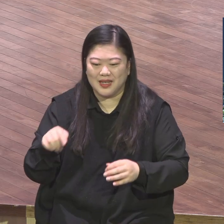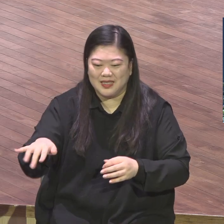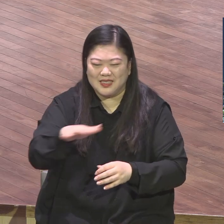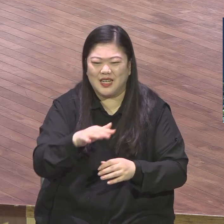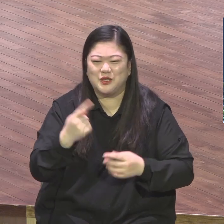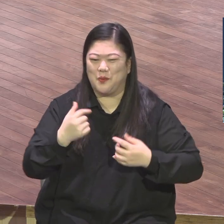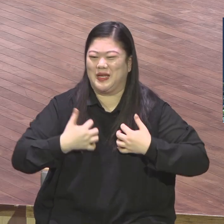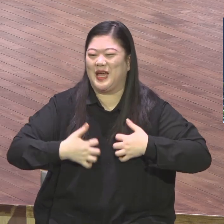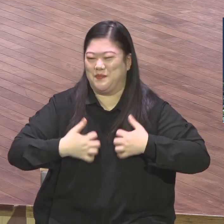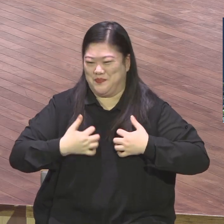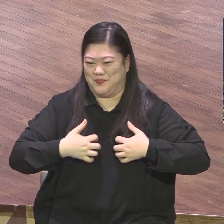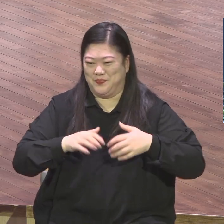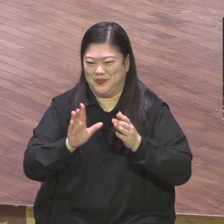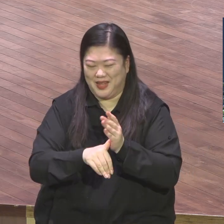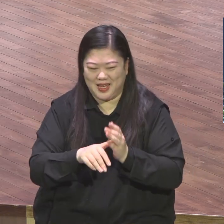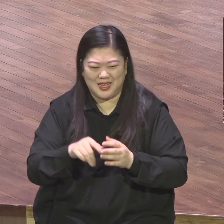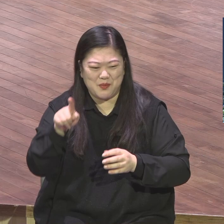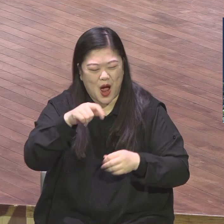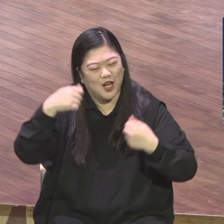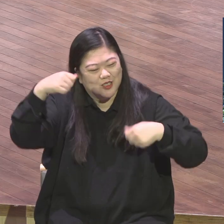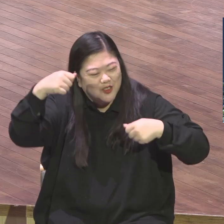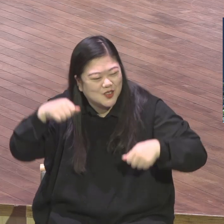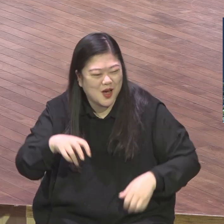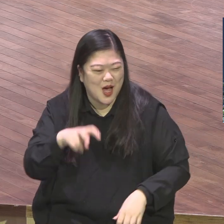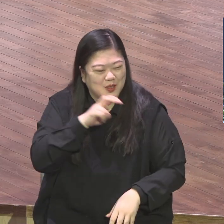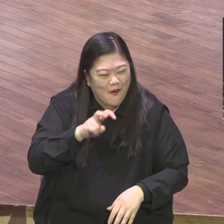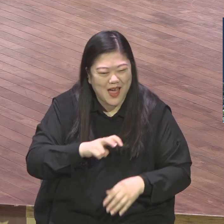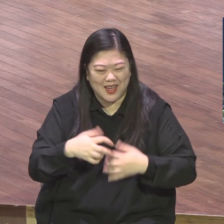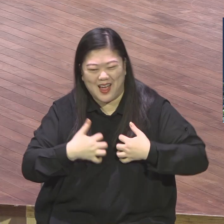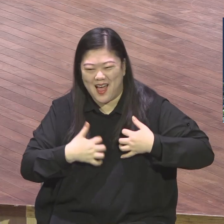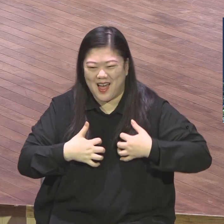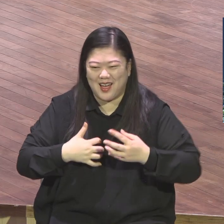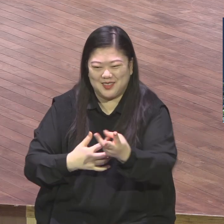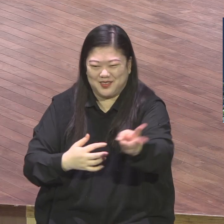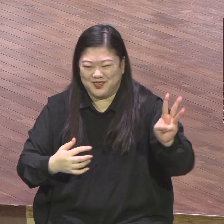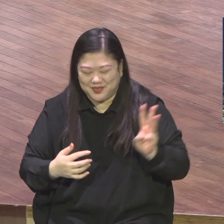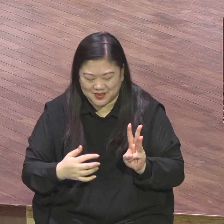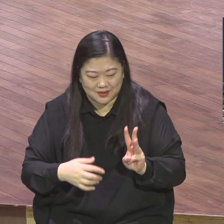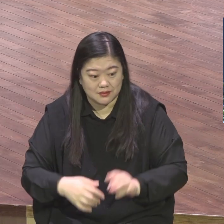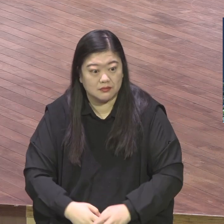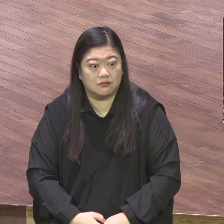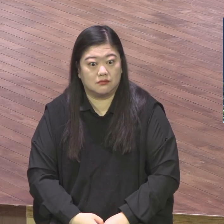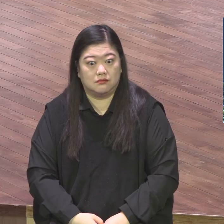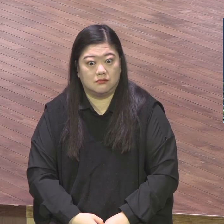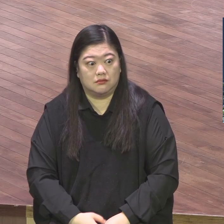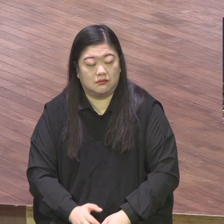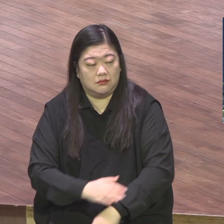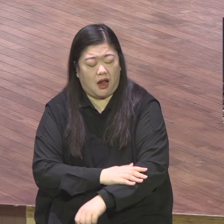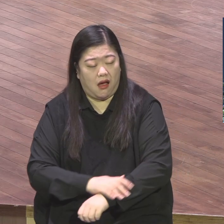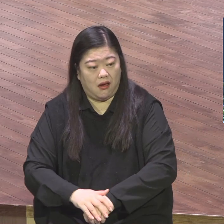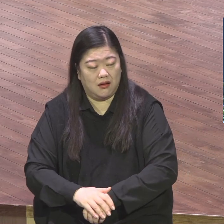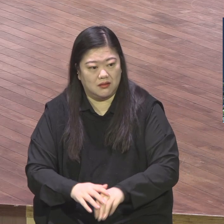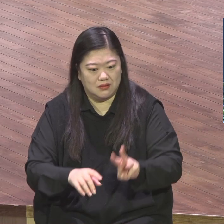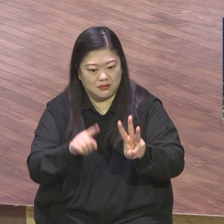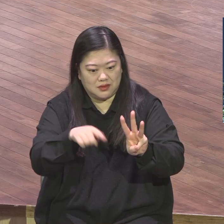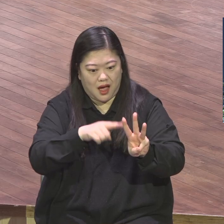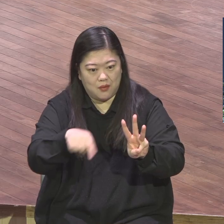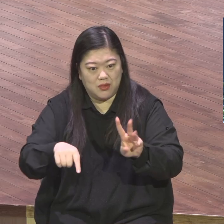연출을 하는데 이야 그 순간에 다 그걸 어떻게 그렇게 잘하는지 막 짜 기가 막히게 하더라고. 그 중에서도